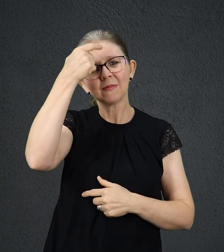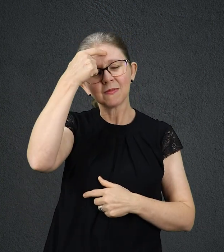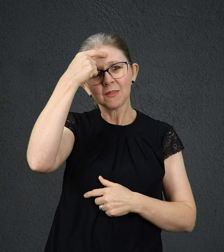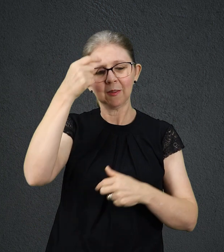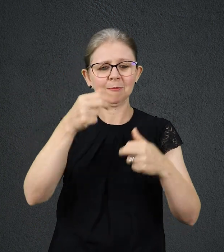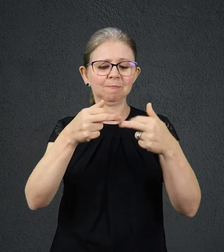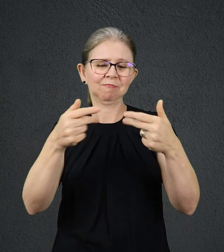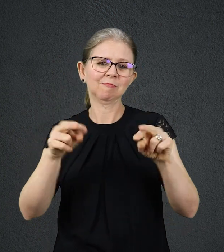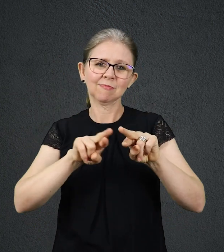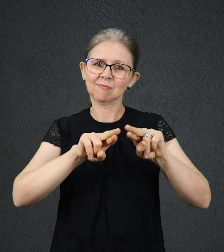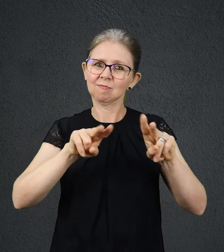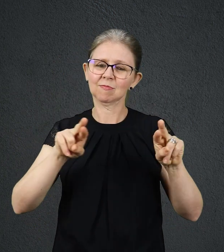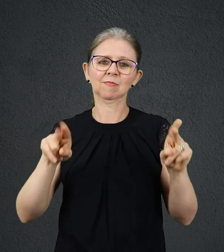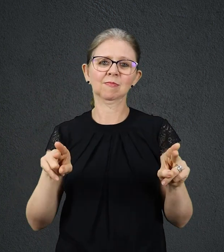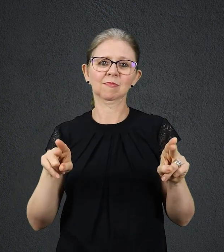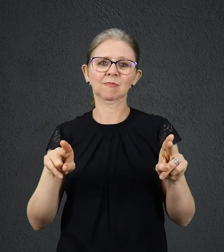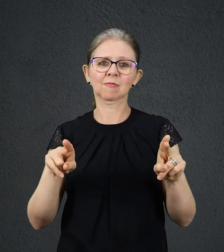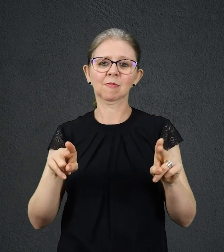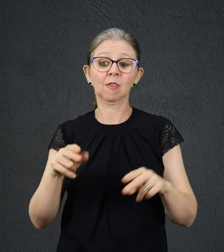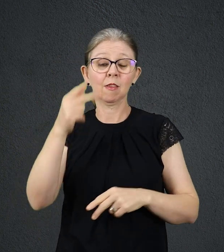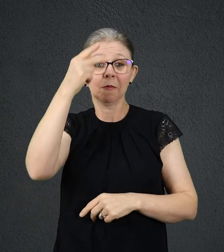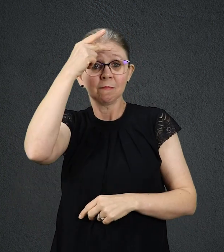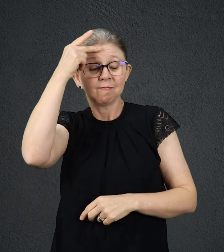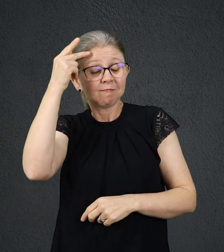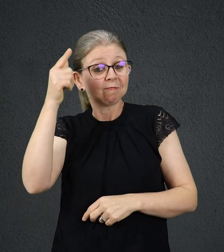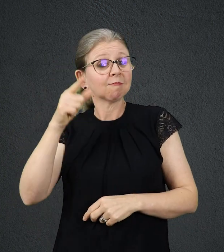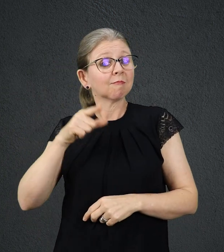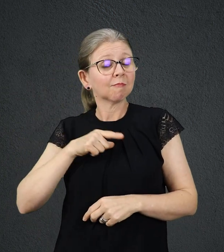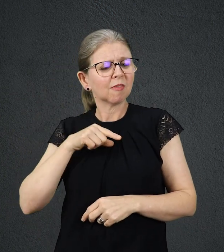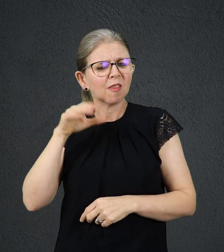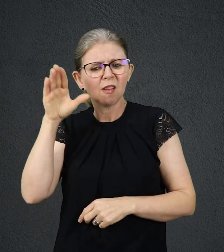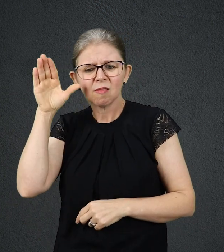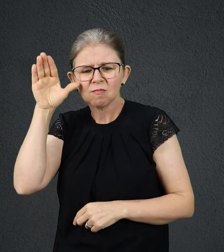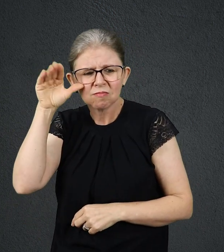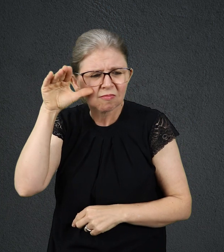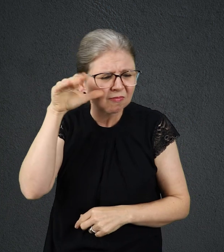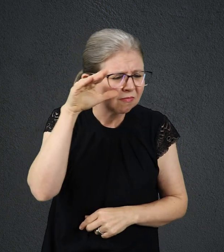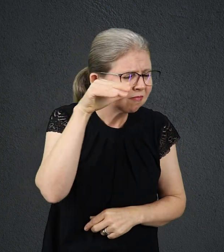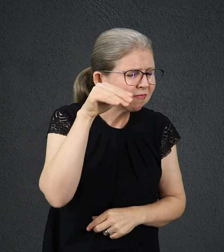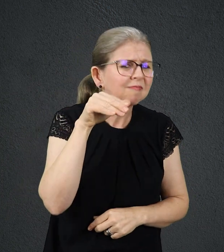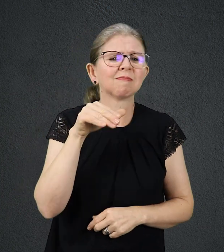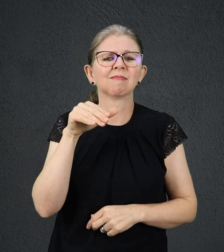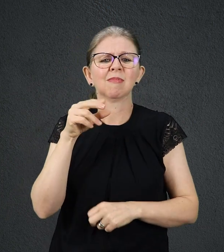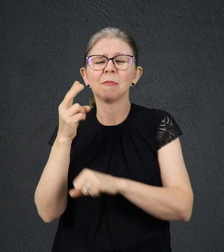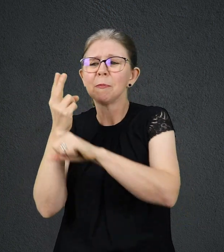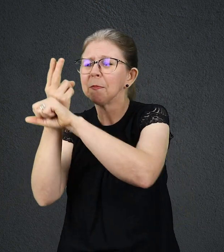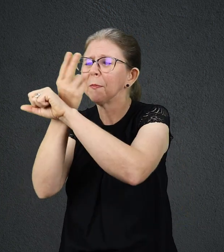e à linguagem. O ser humano é, por natureza, um investigador curioso em busca de respostas,